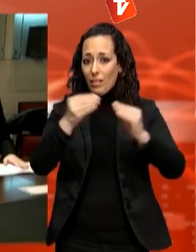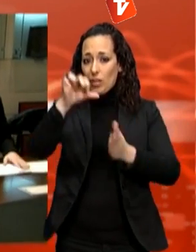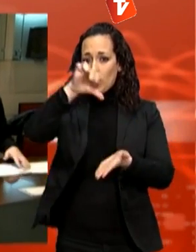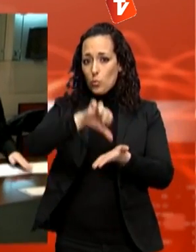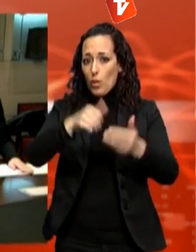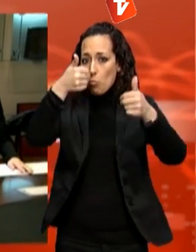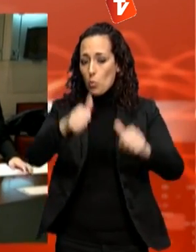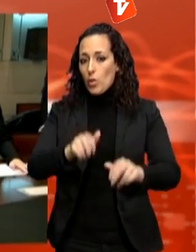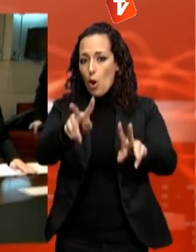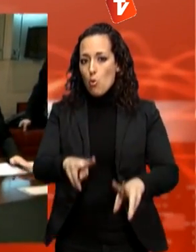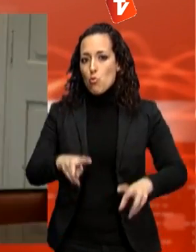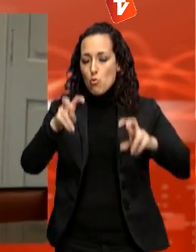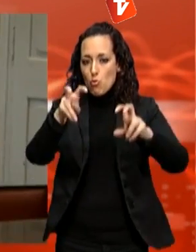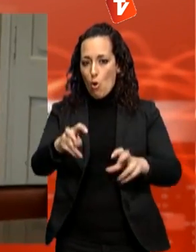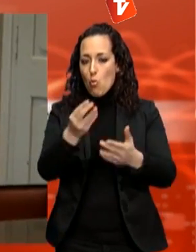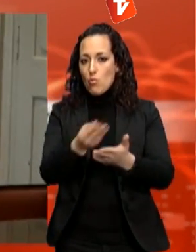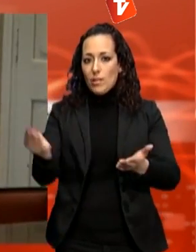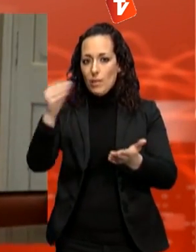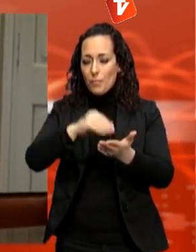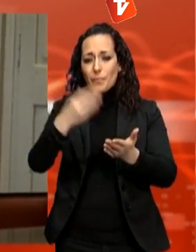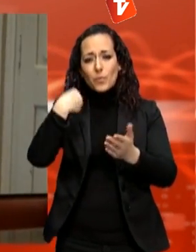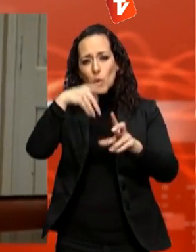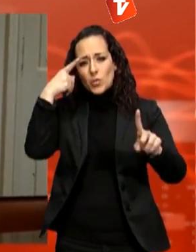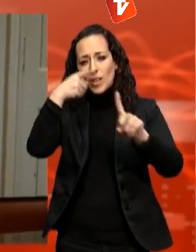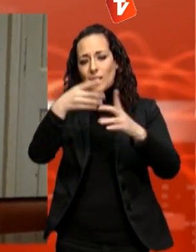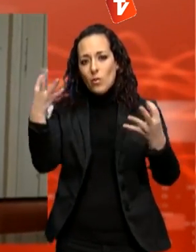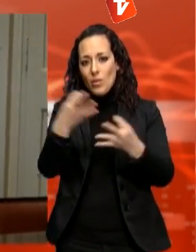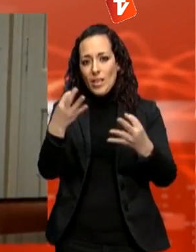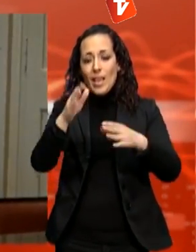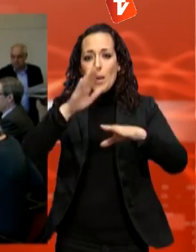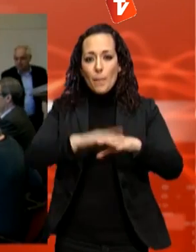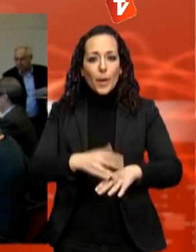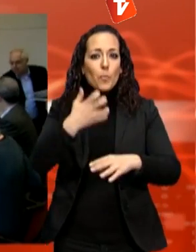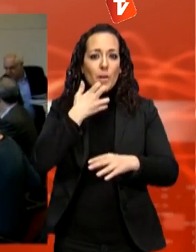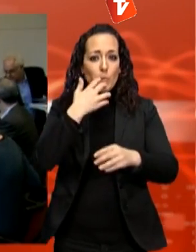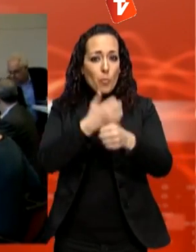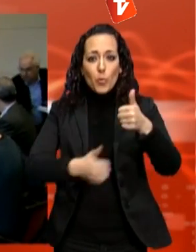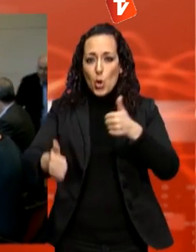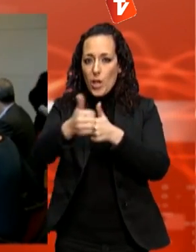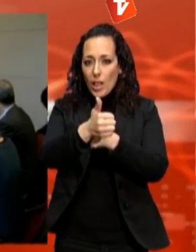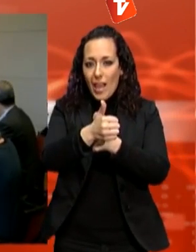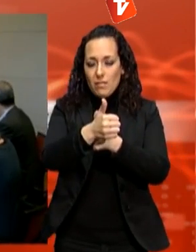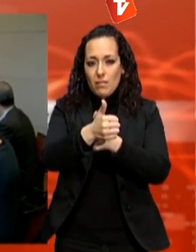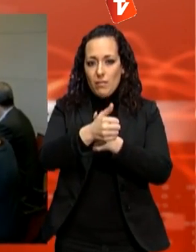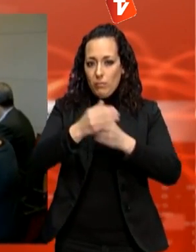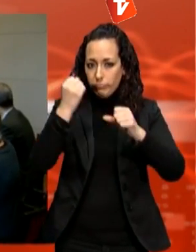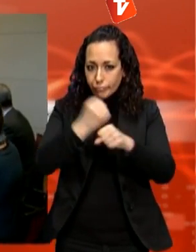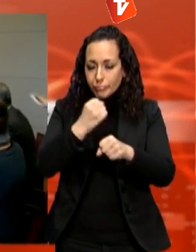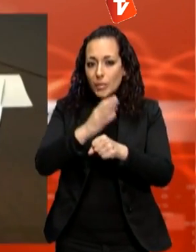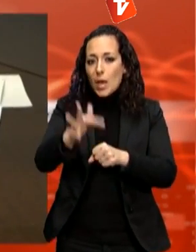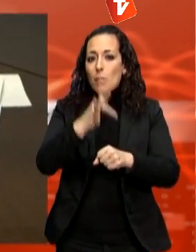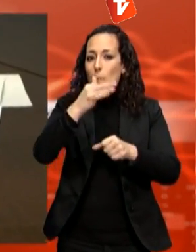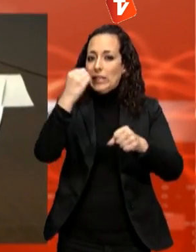'objectiu és promoure una reflexió profunda per donar resposta a les necessitats de Terrassa, redefinir les prioritats i treballar les seves potencialitats.